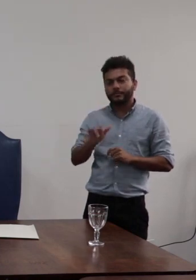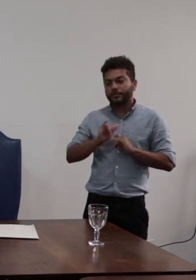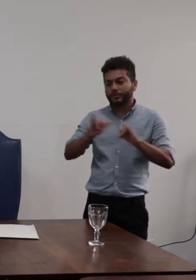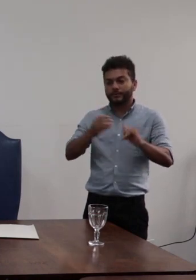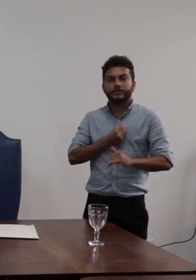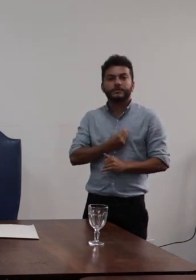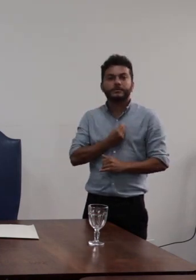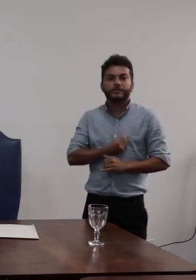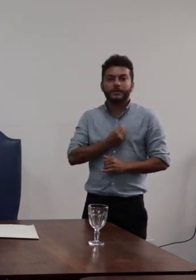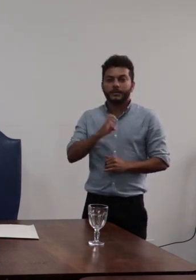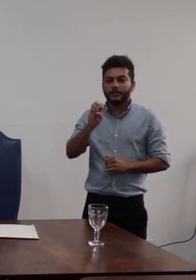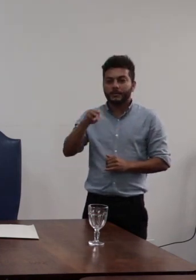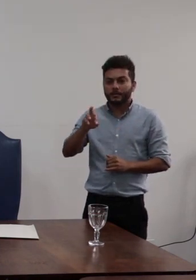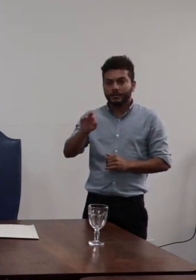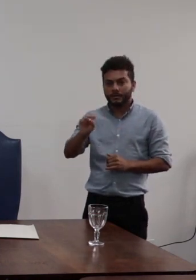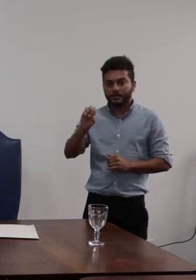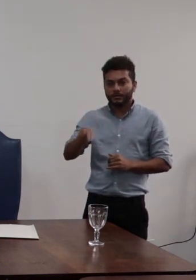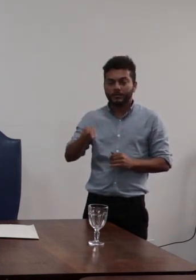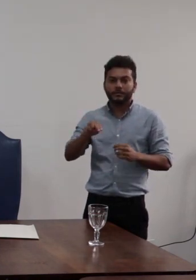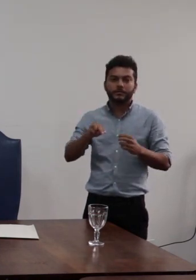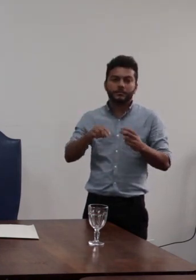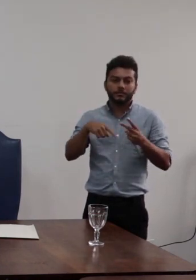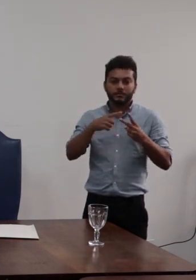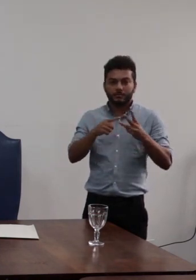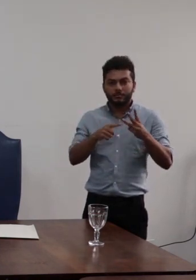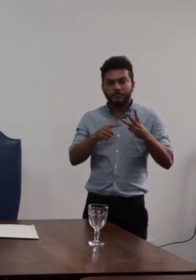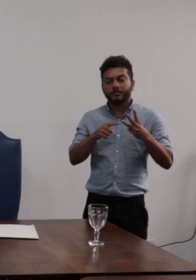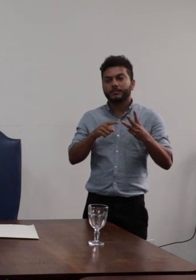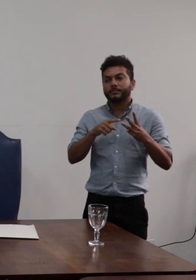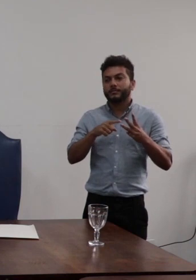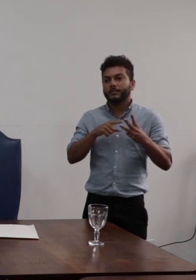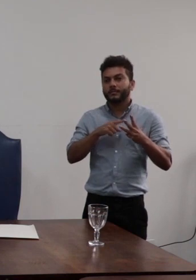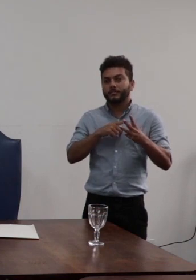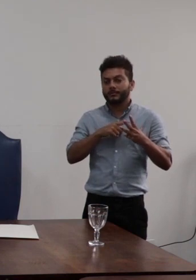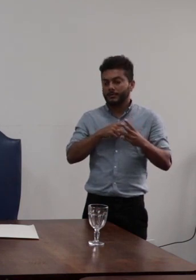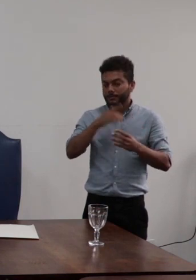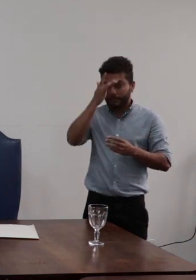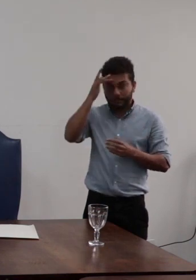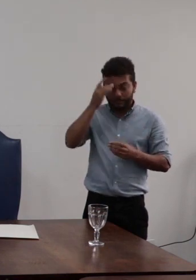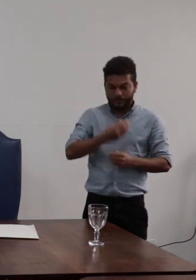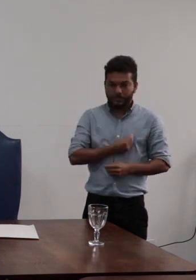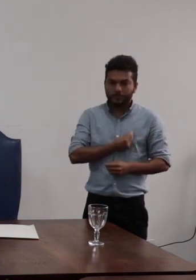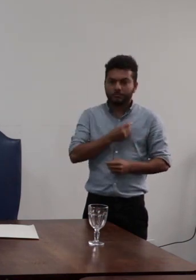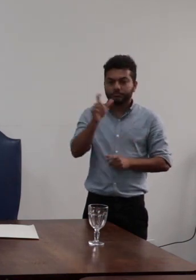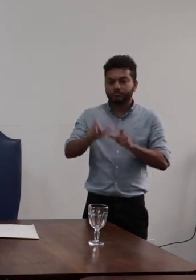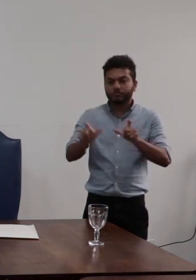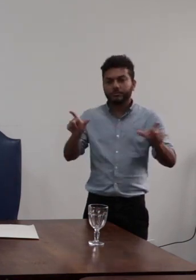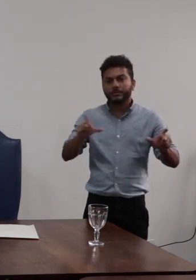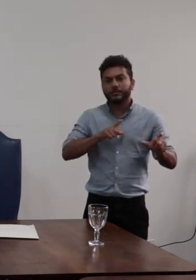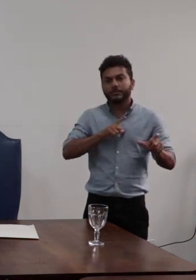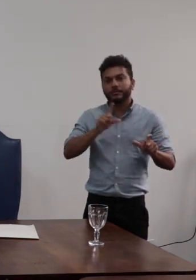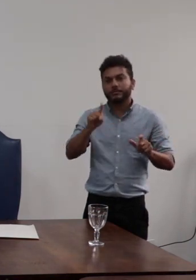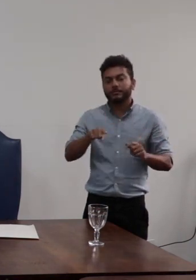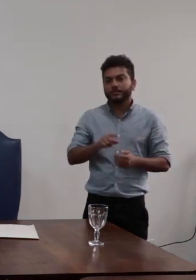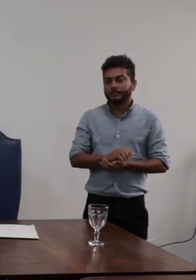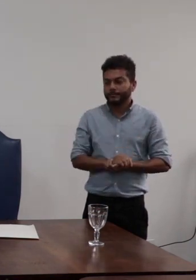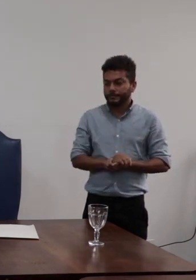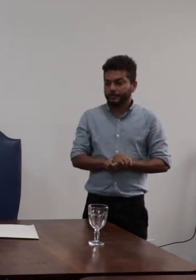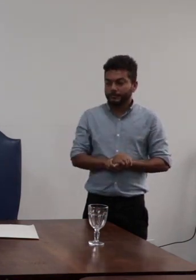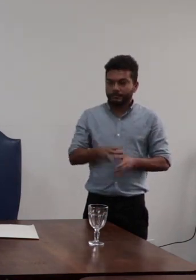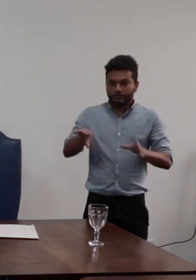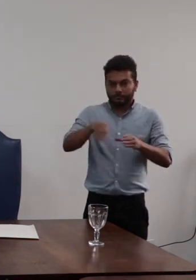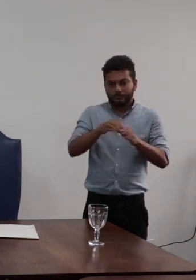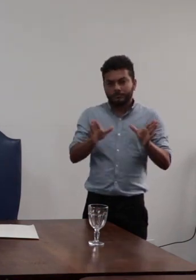Jair Joaquim da professora de graduação proletor de graduação Carina Cordeiro proletor de pesquisa e proletuação Maurício Ferreira